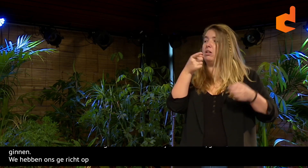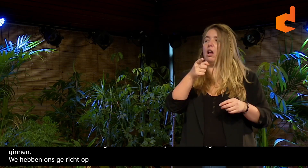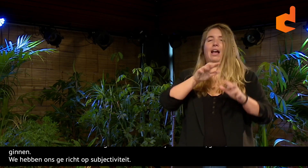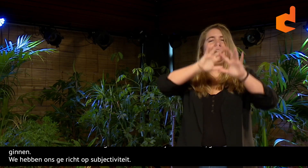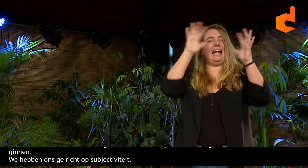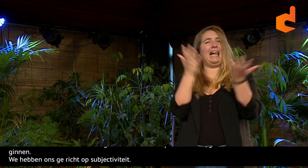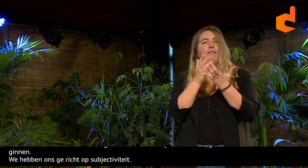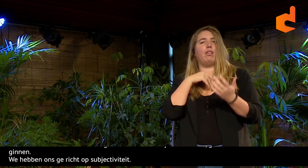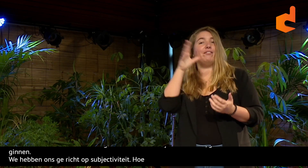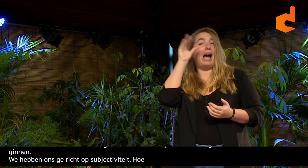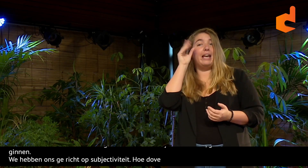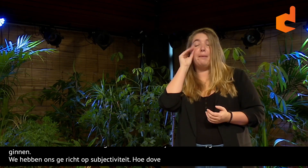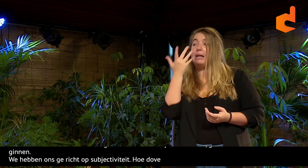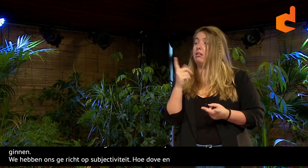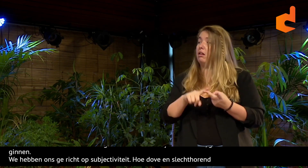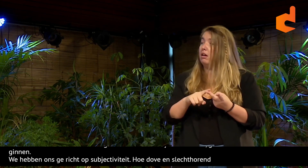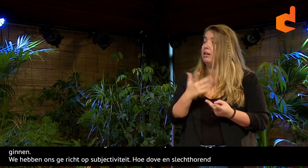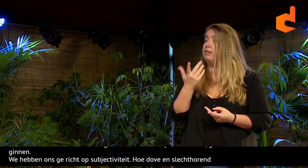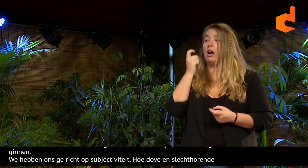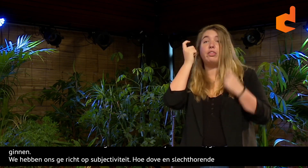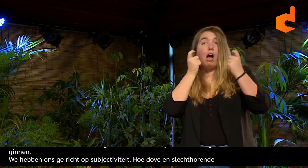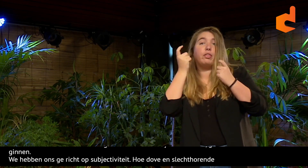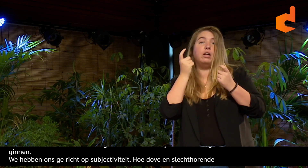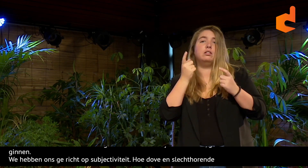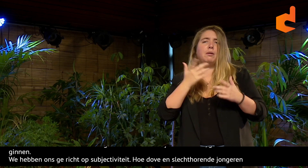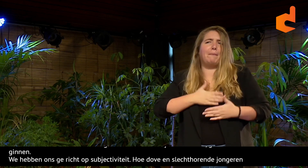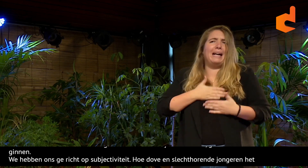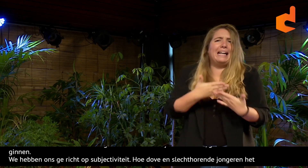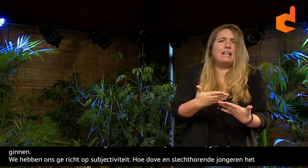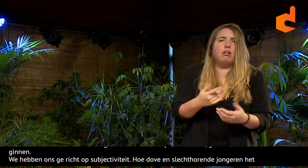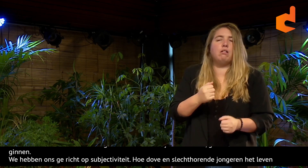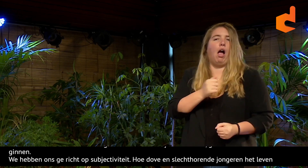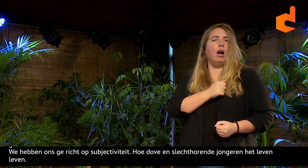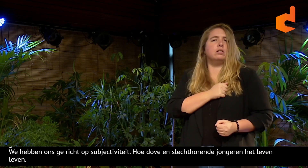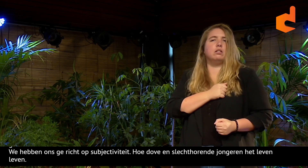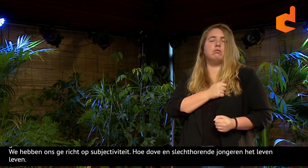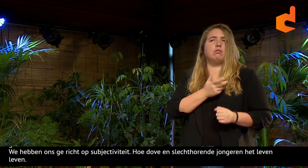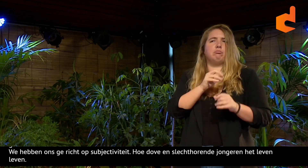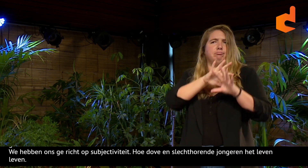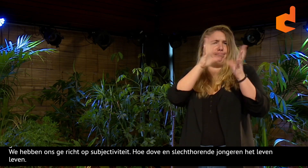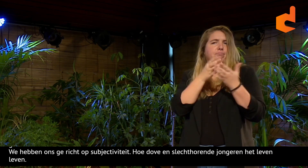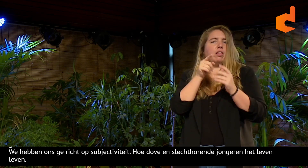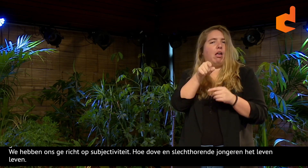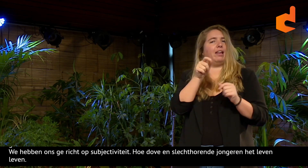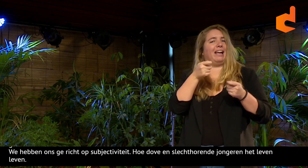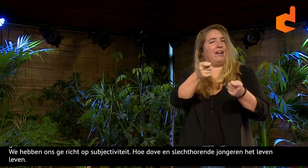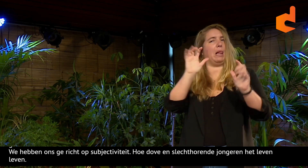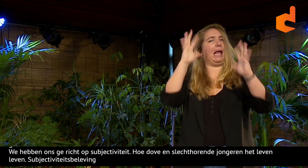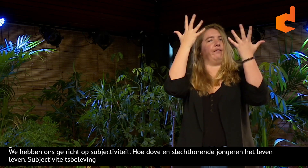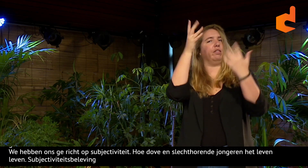beleven. En subjectiviteit is eigenlijk het geheel van waarnemingen, gedachten, meningen, angsten.